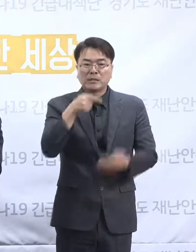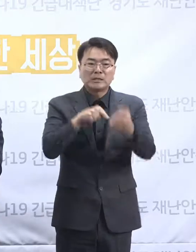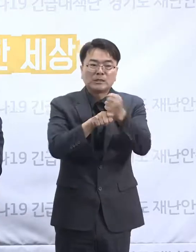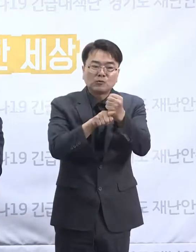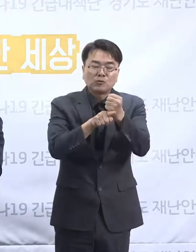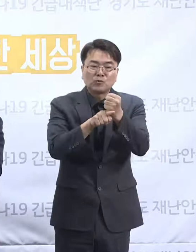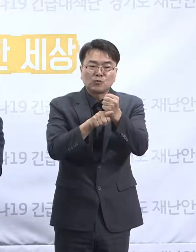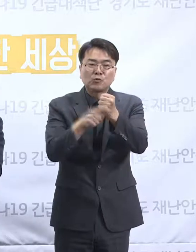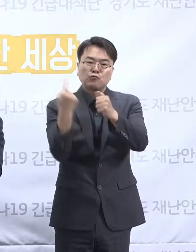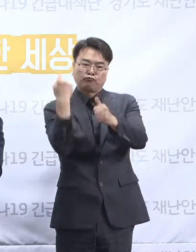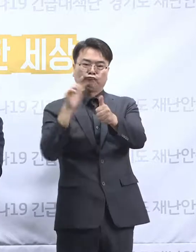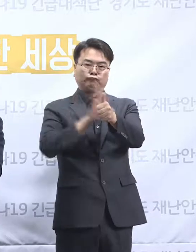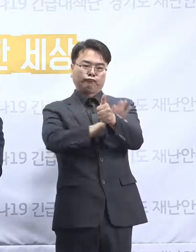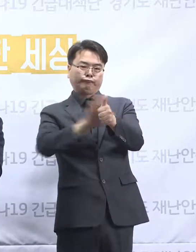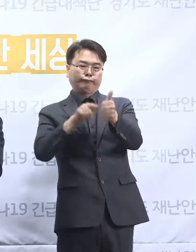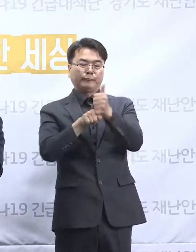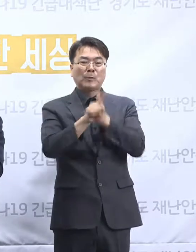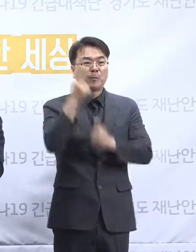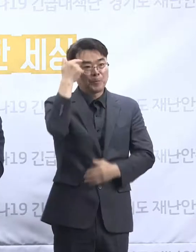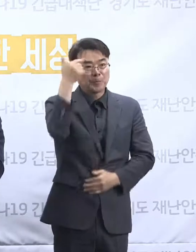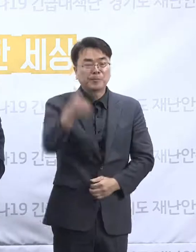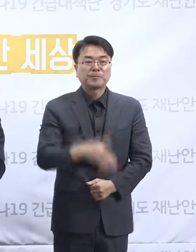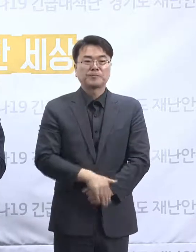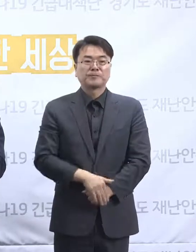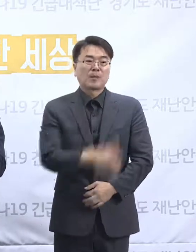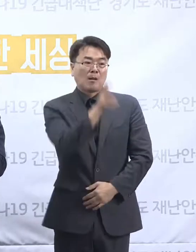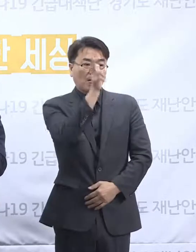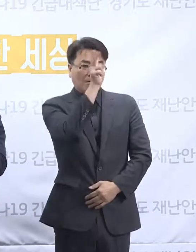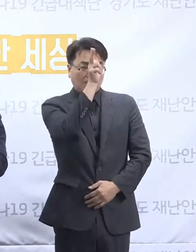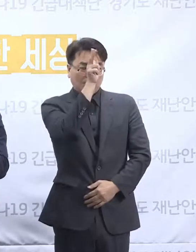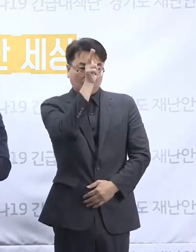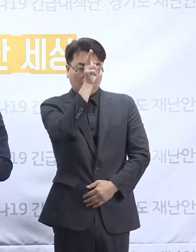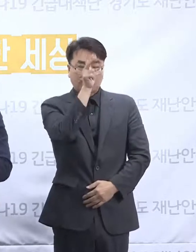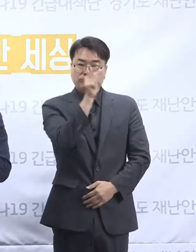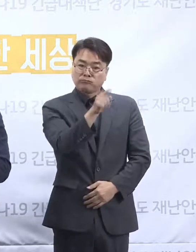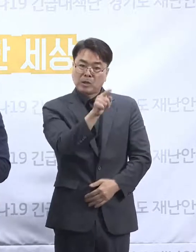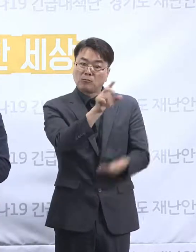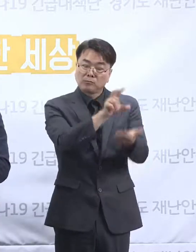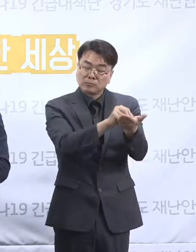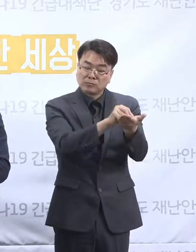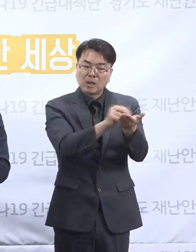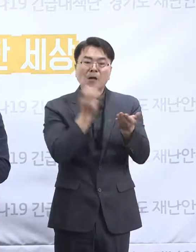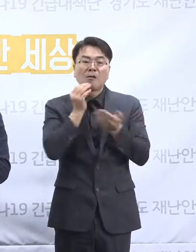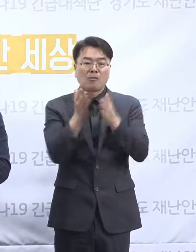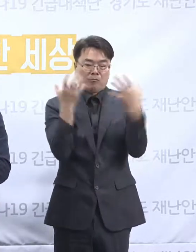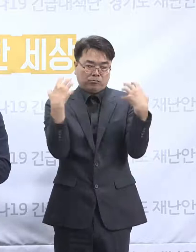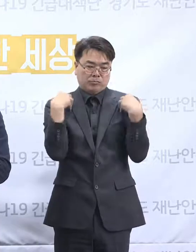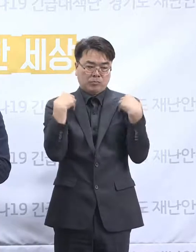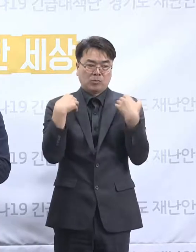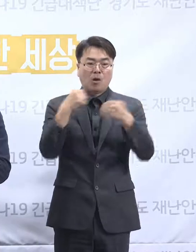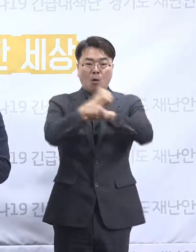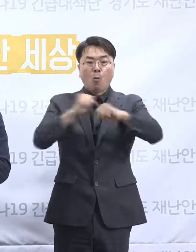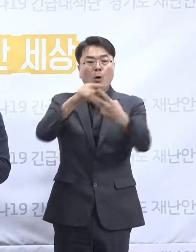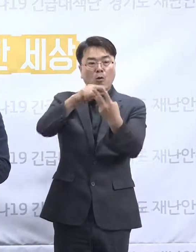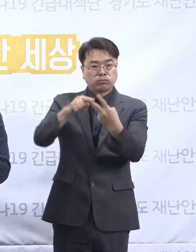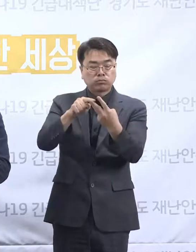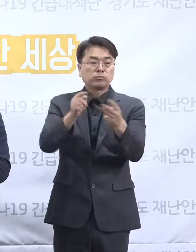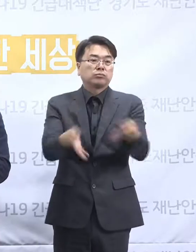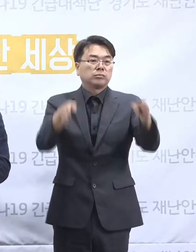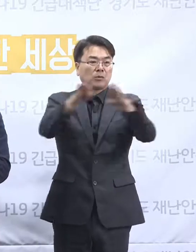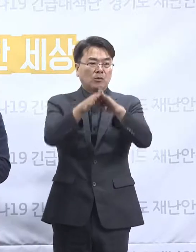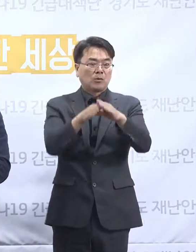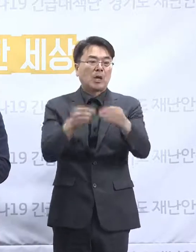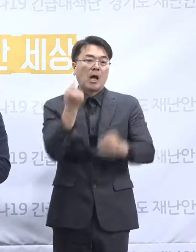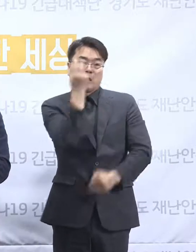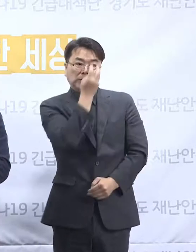저희들이 경찰에서 하지 않는 것을 경기도와 광주시는 이런 법인과 시설에 대한 지도감독 권한이 있고